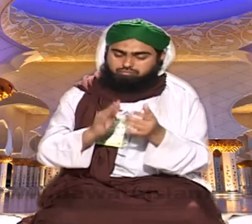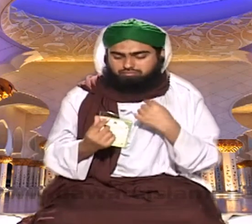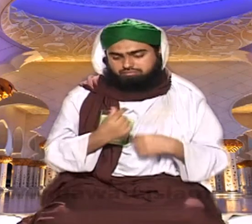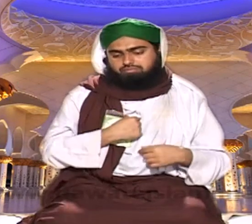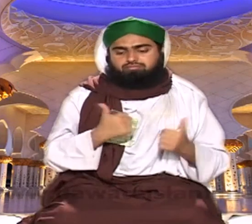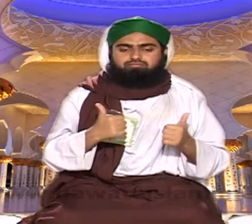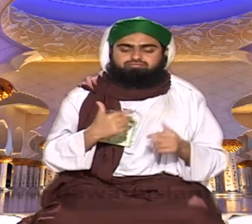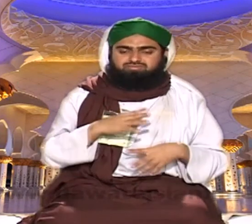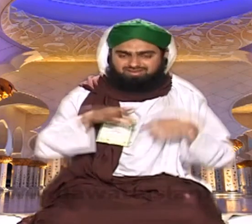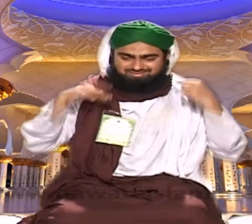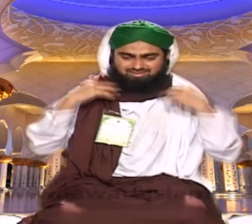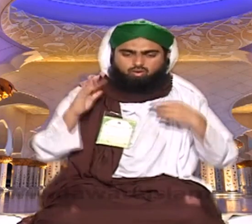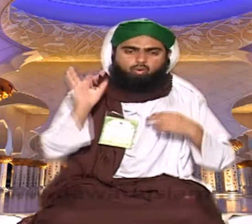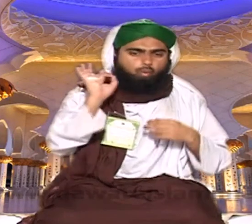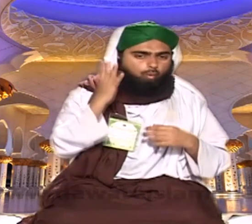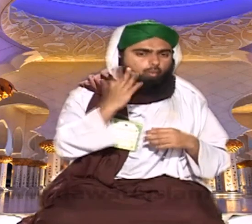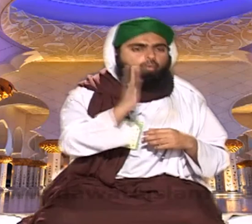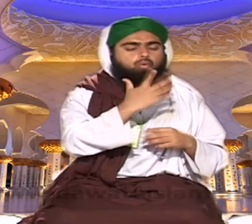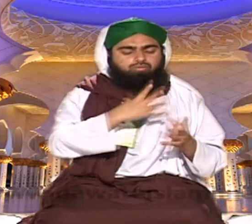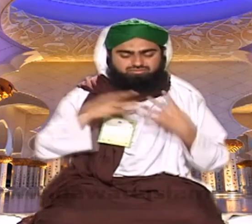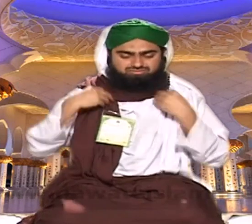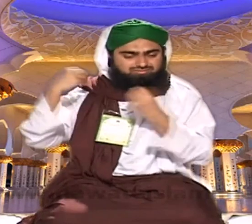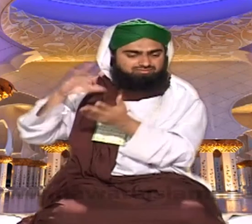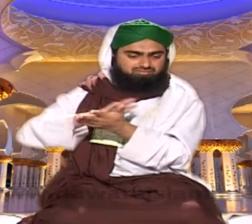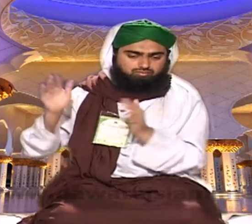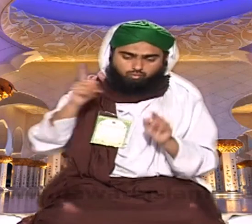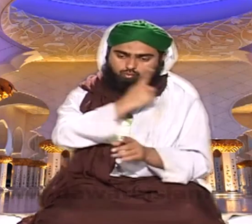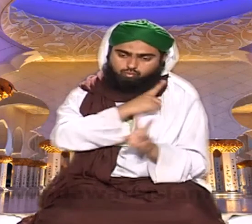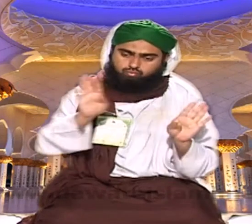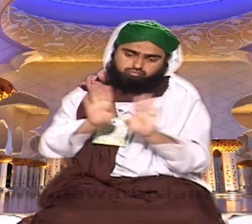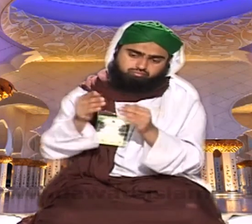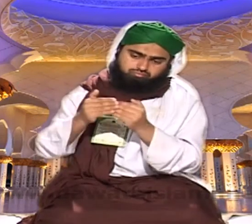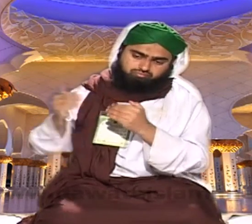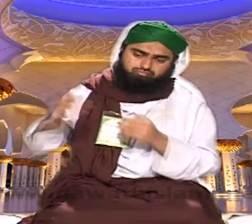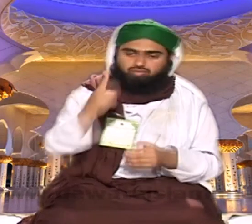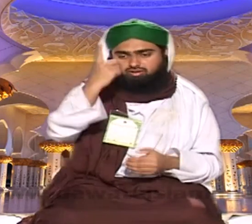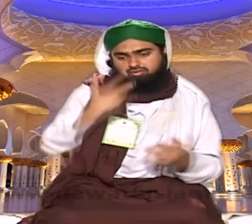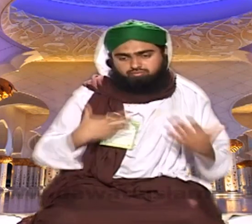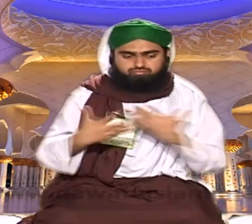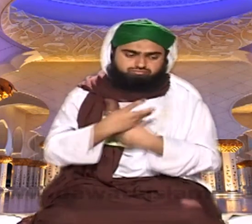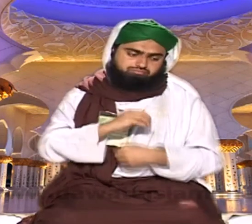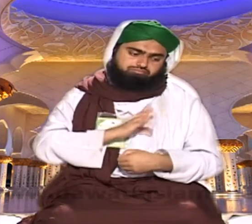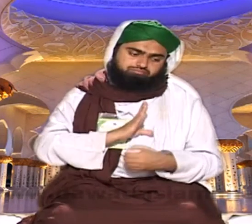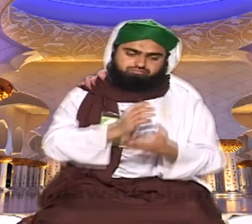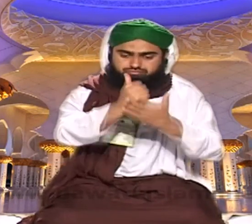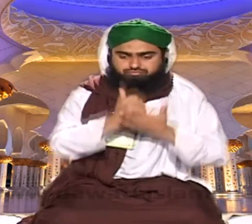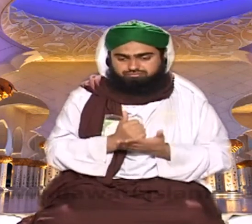مطلب گناہ کے کام ہیں اللہ تعالی ہم سب کو گناہوں سے بچنے کی توفید مرحمت فرمائیں